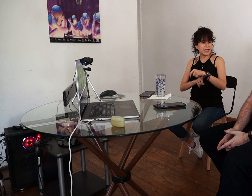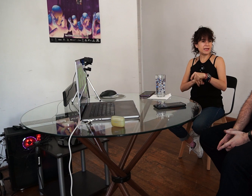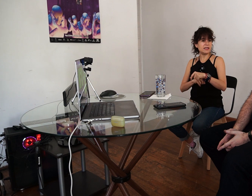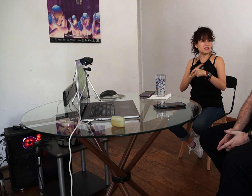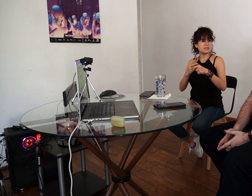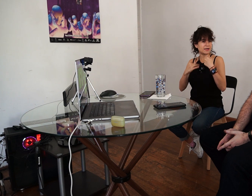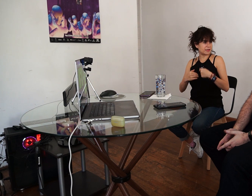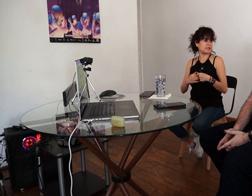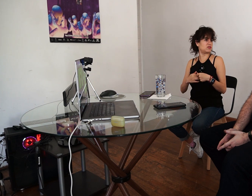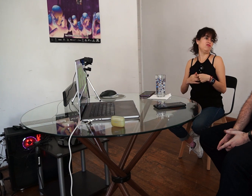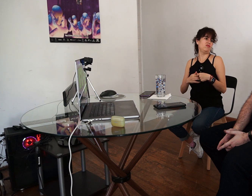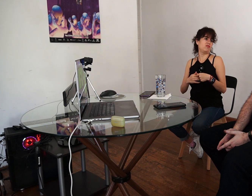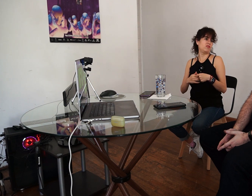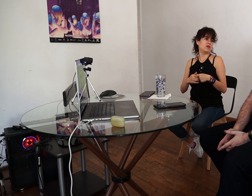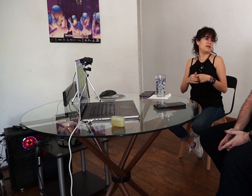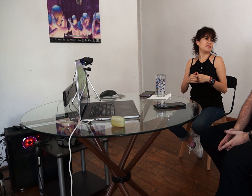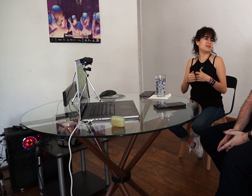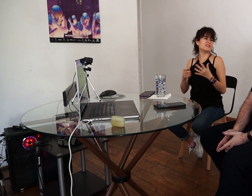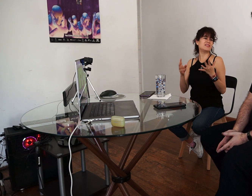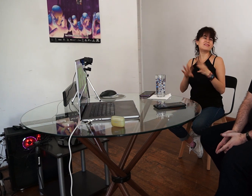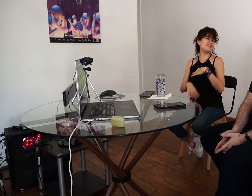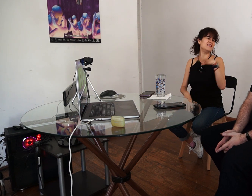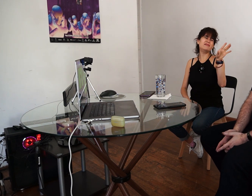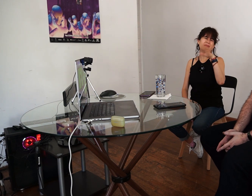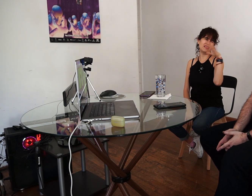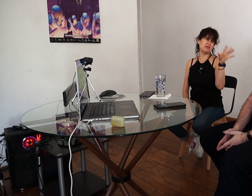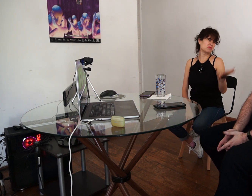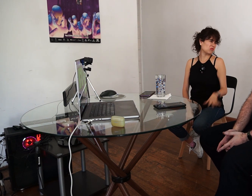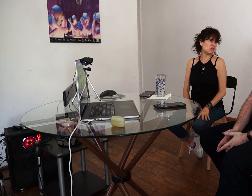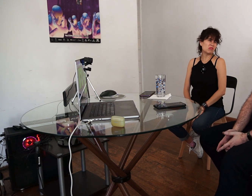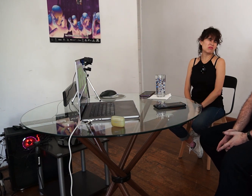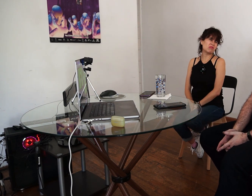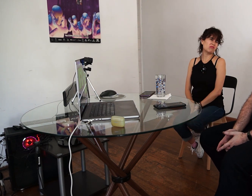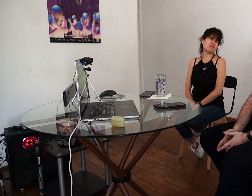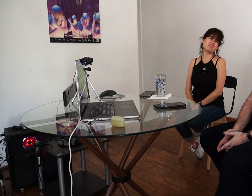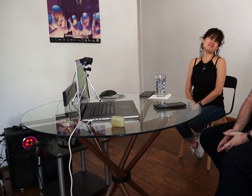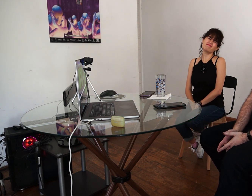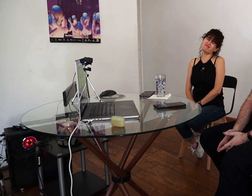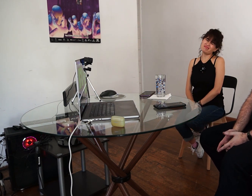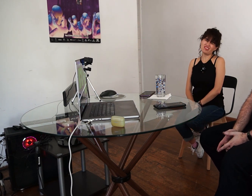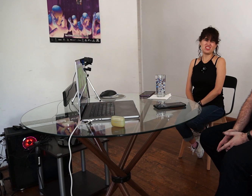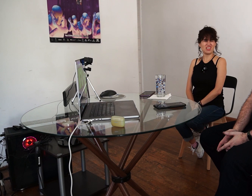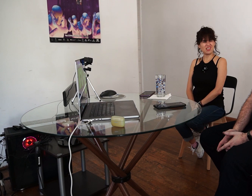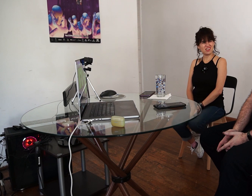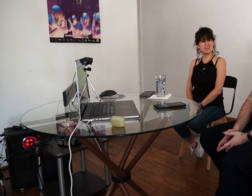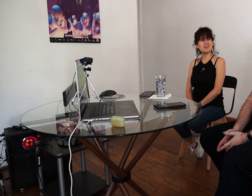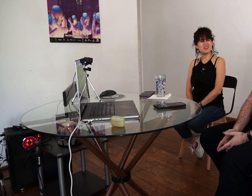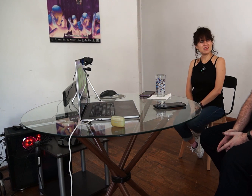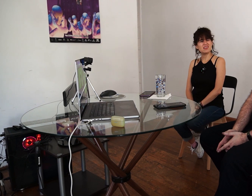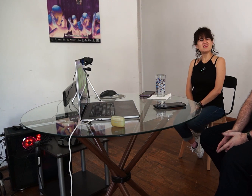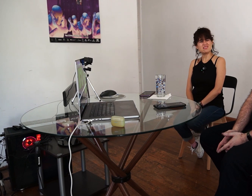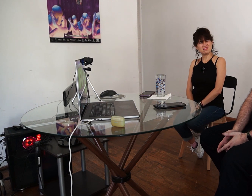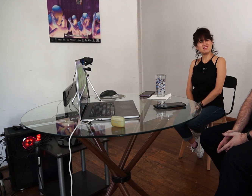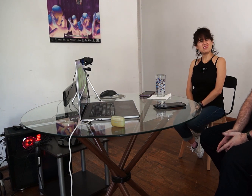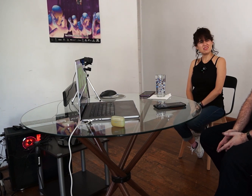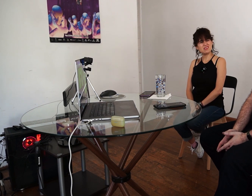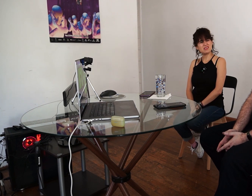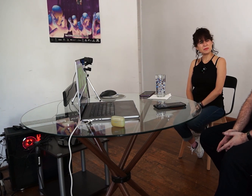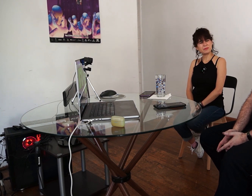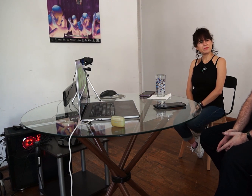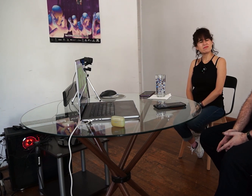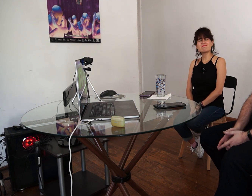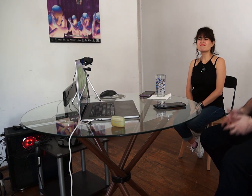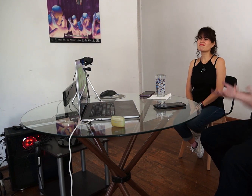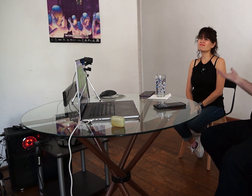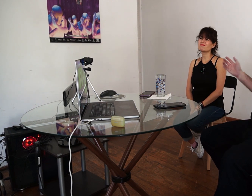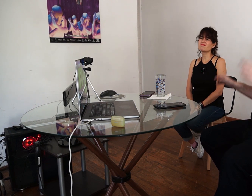se retrasó. Ah, ya. Entonces sí, me alteró todo. Por eso estás como que bajoneada y eso. Oye, pues ¿qué